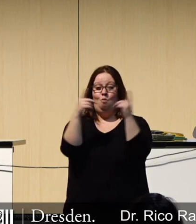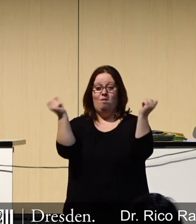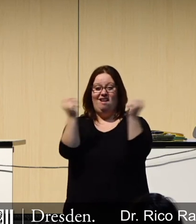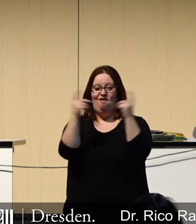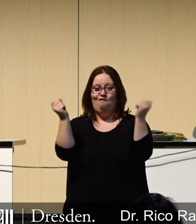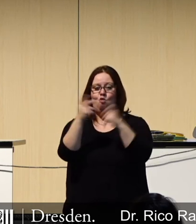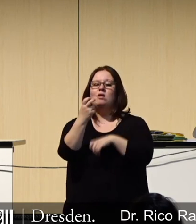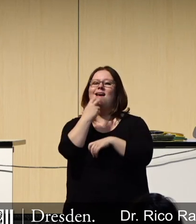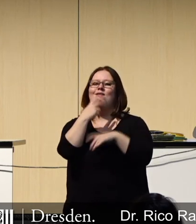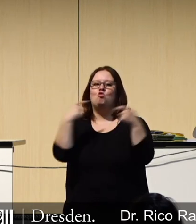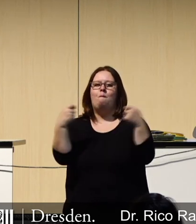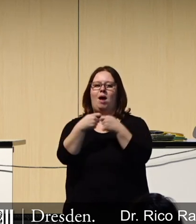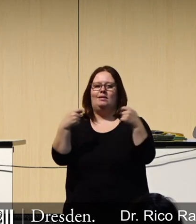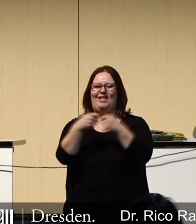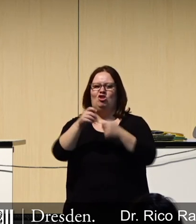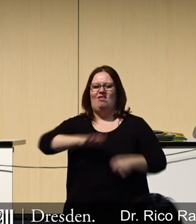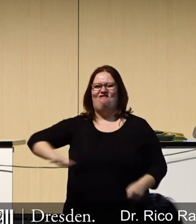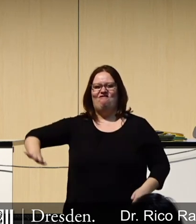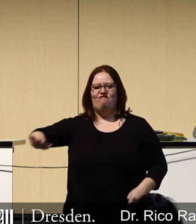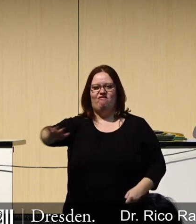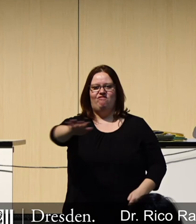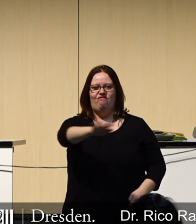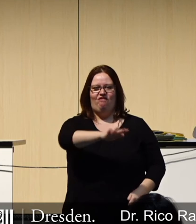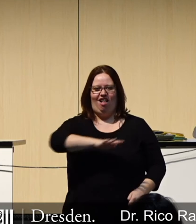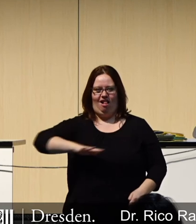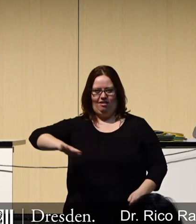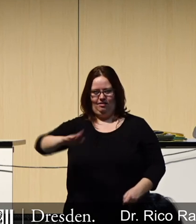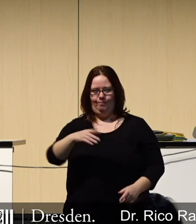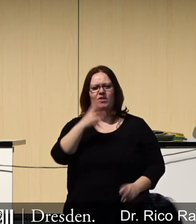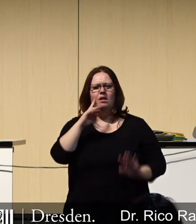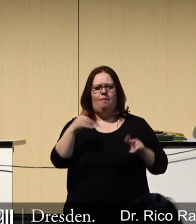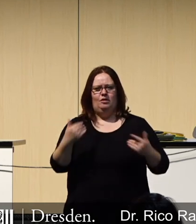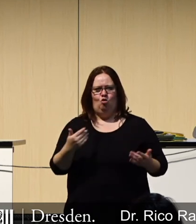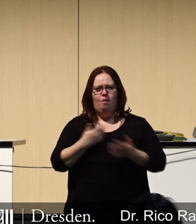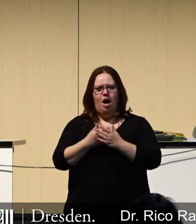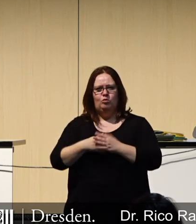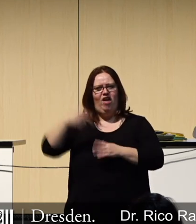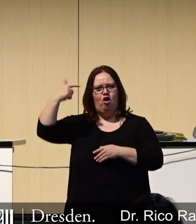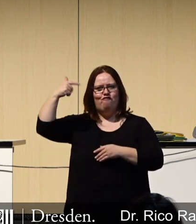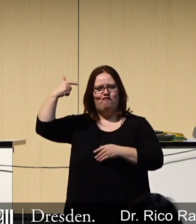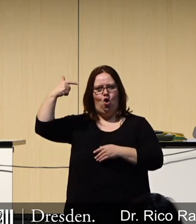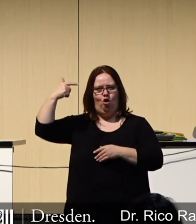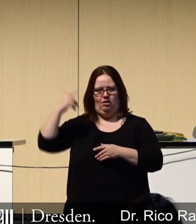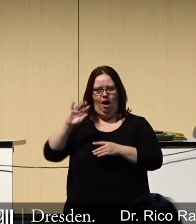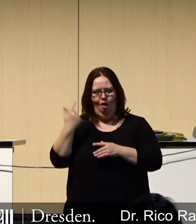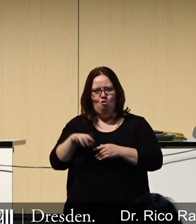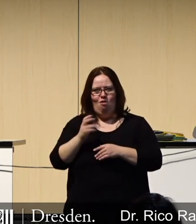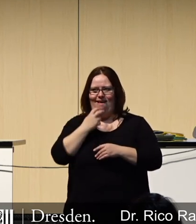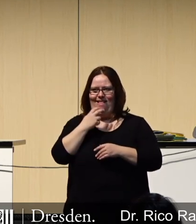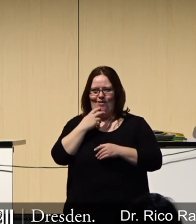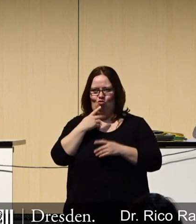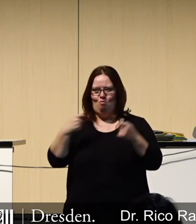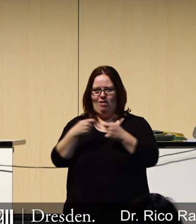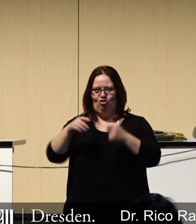reden wir über elektromagnetische Felder. Das haben wir genauso beim Einschalten eines Föhns, eines elektrischen